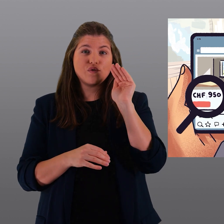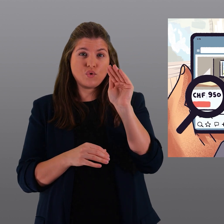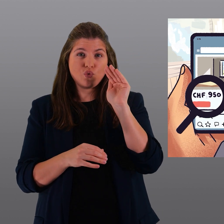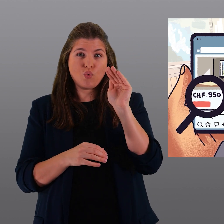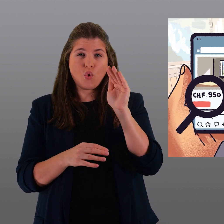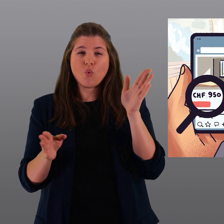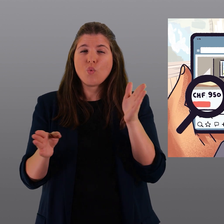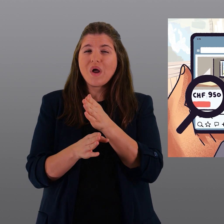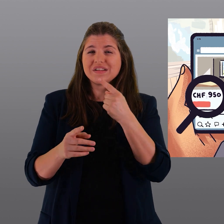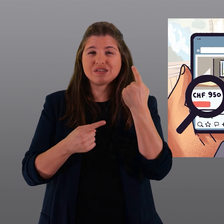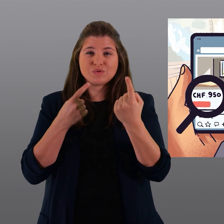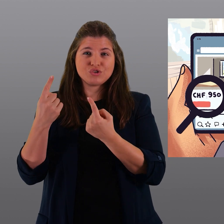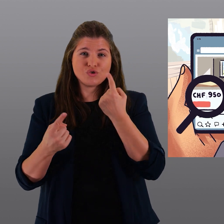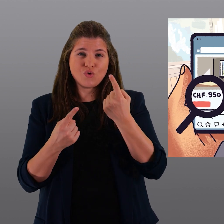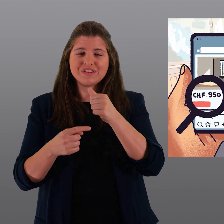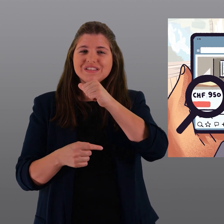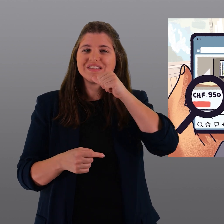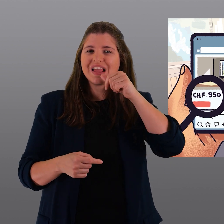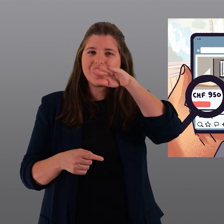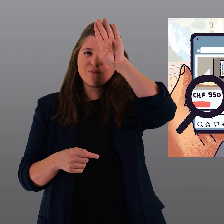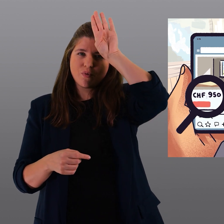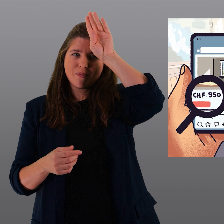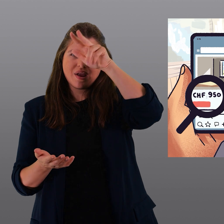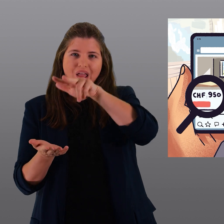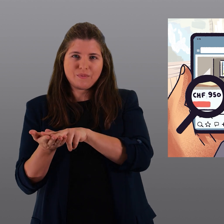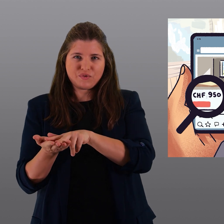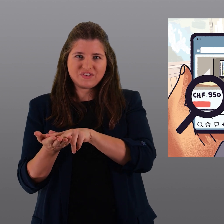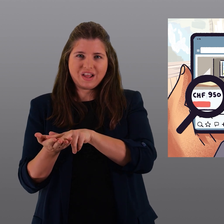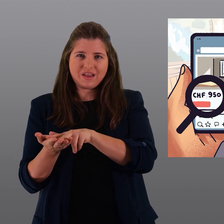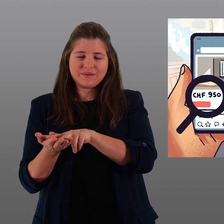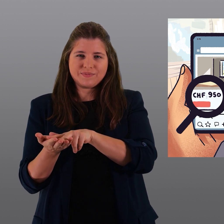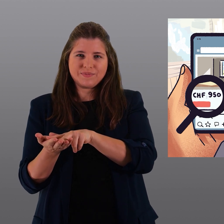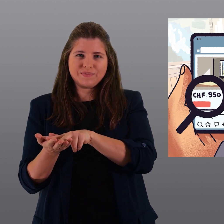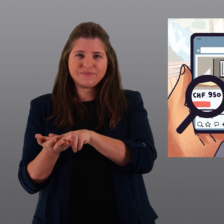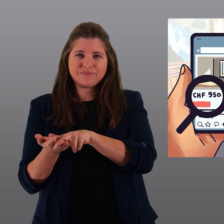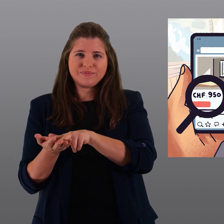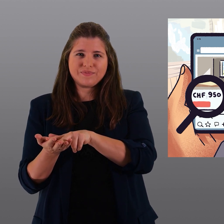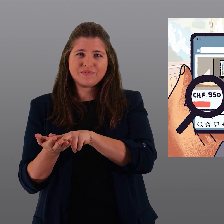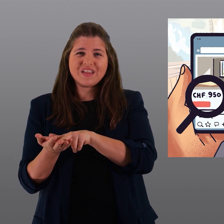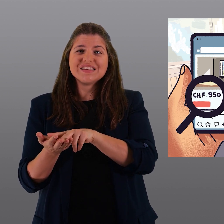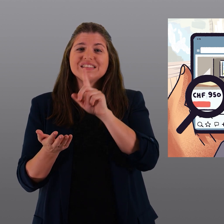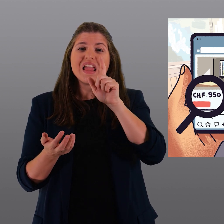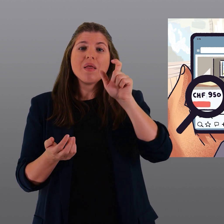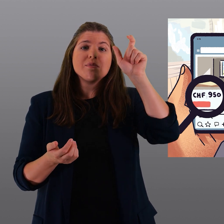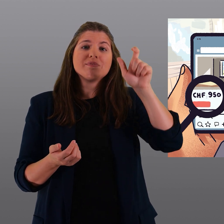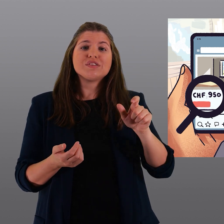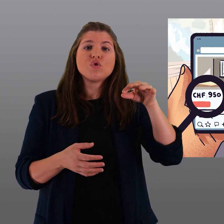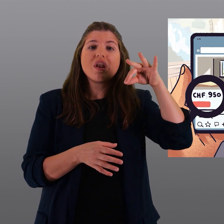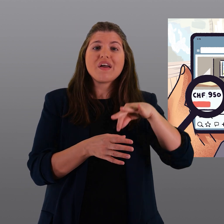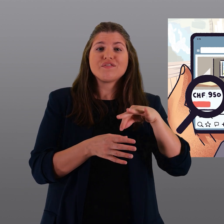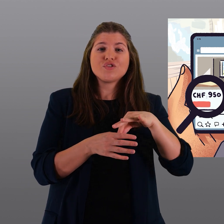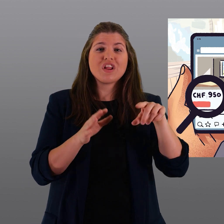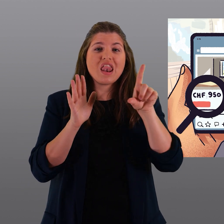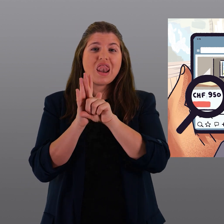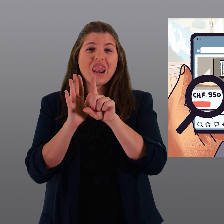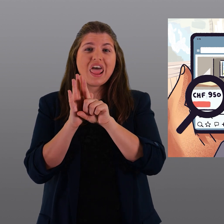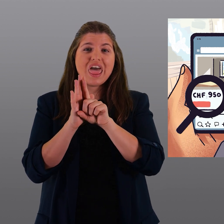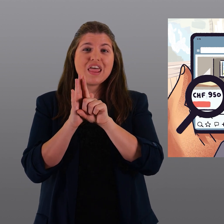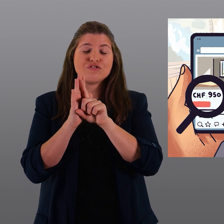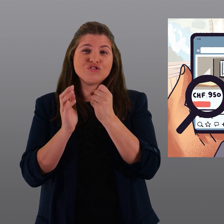in futuro il consenso scritto del locatore sarà necessario in tutti i casi e che al locatario che non rispetta le